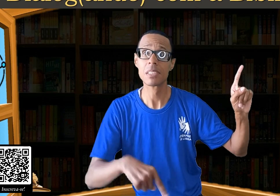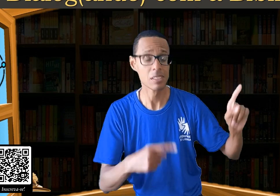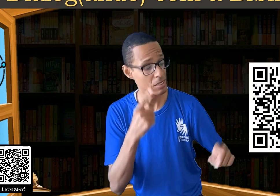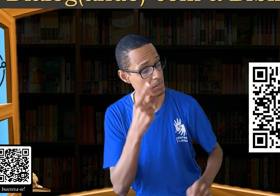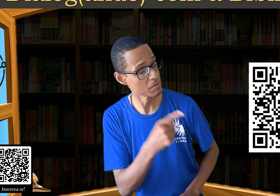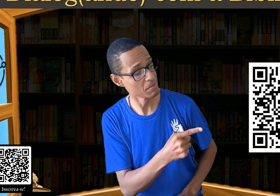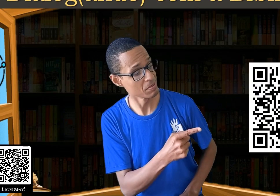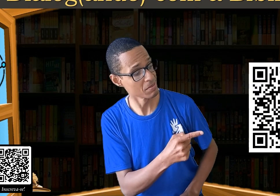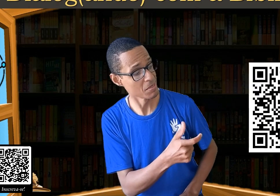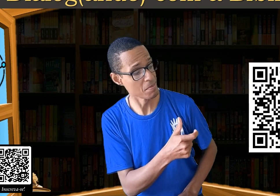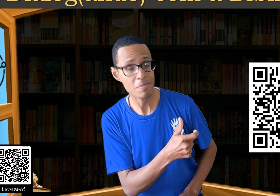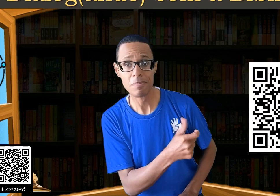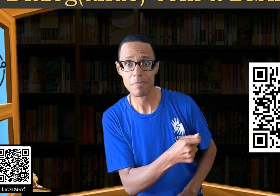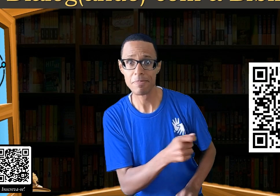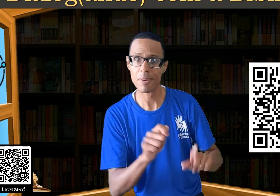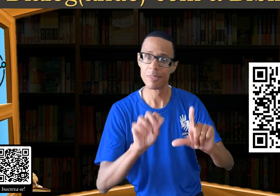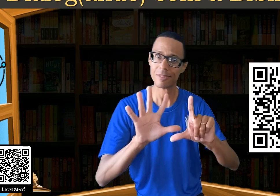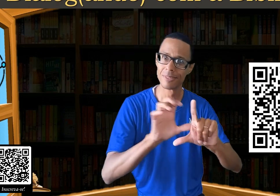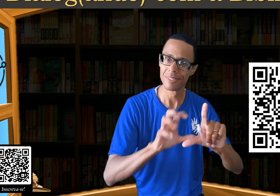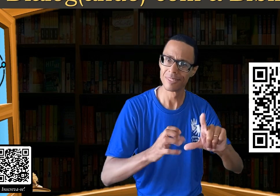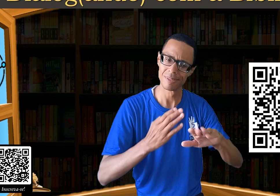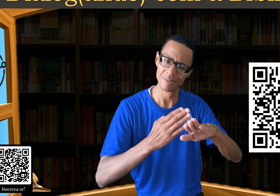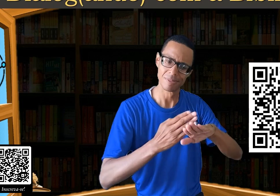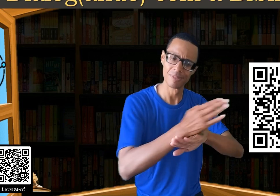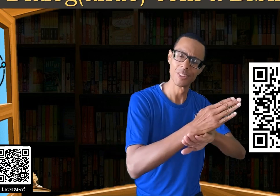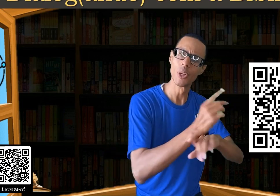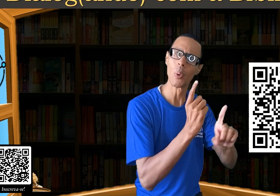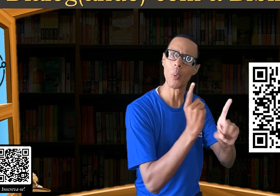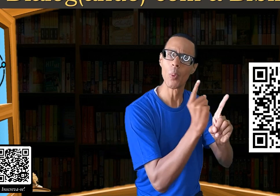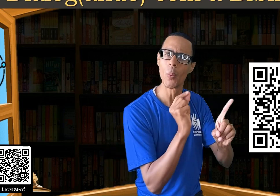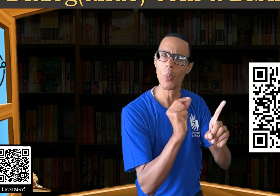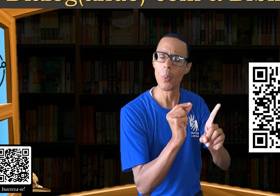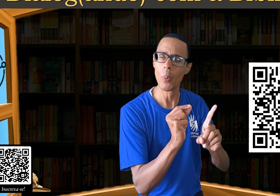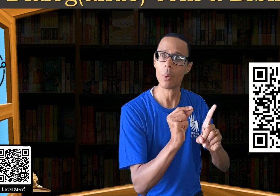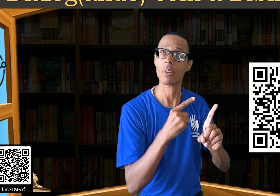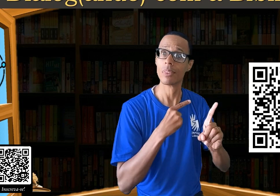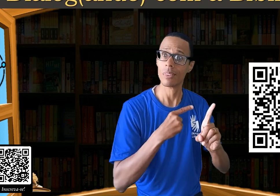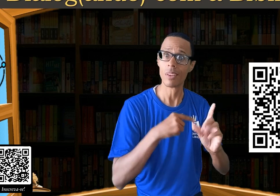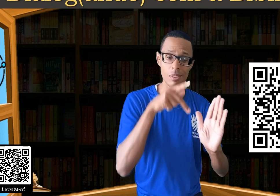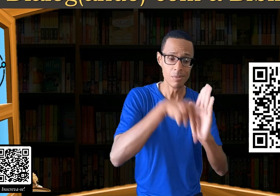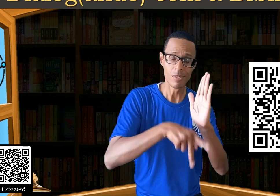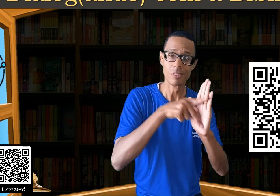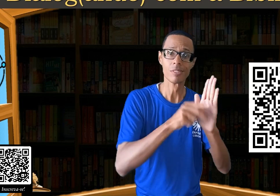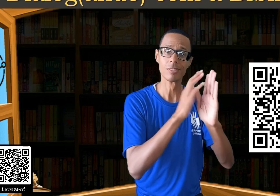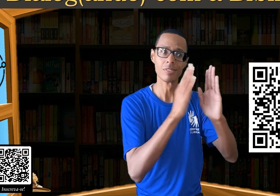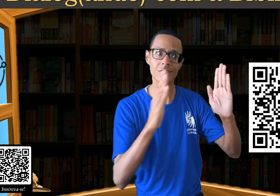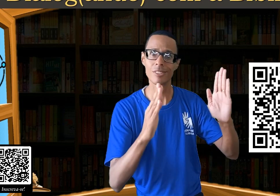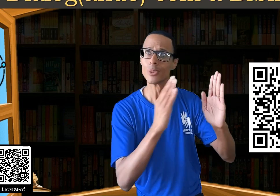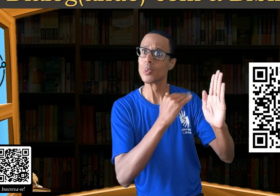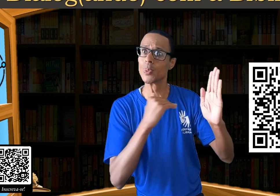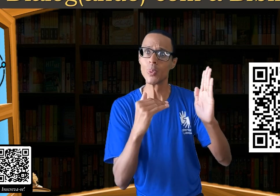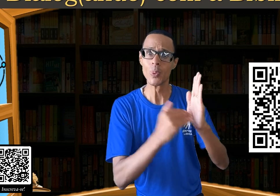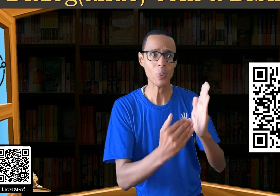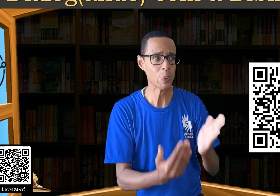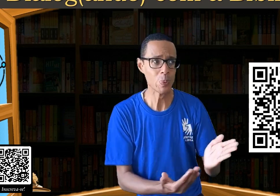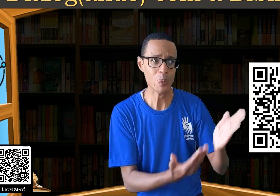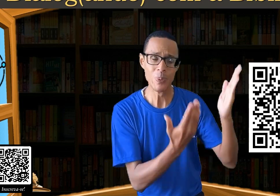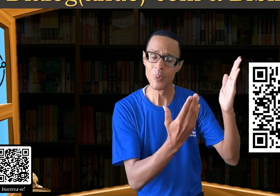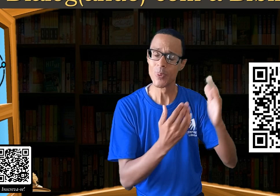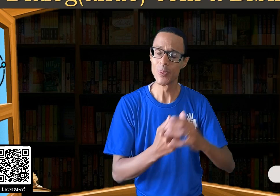completa do projeto. Ou poderá acessar este QR Code aqui no cantinho. Se